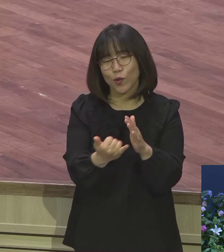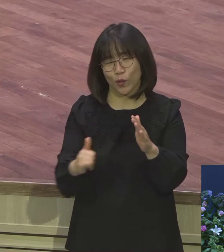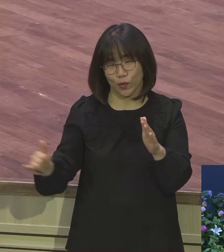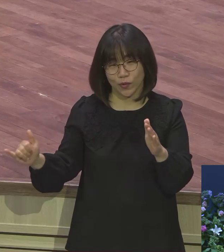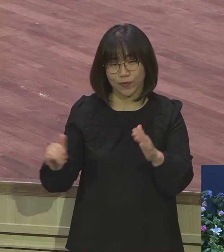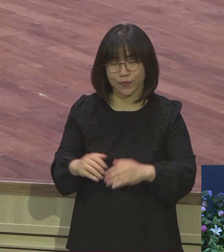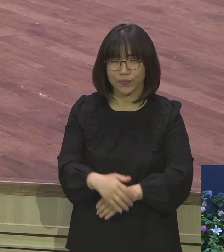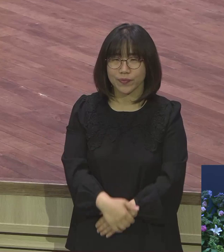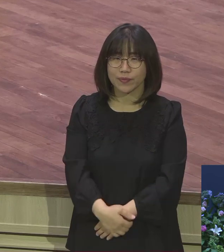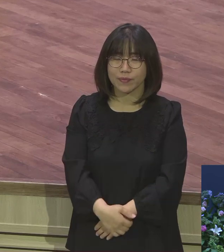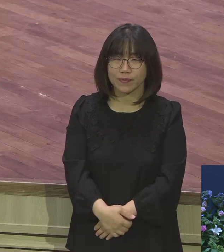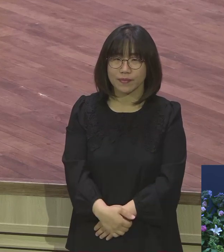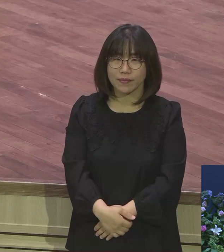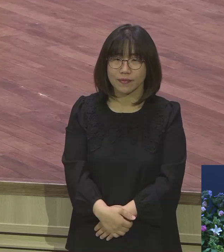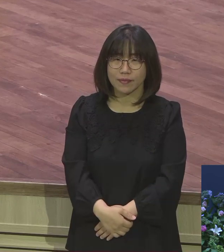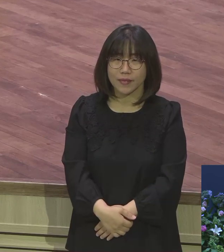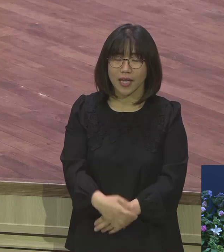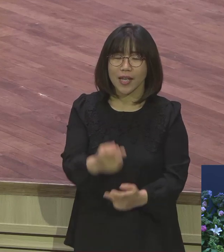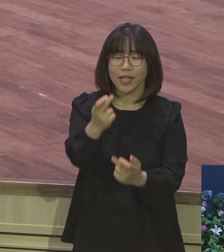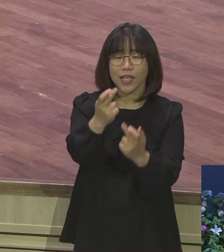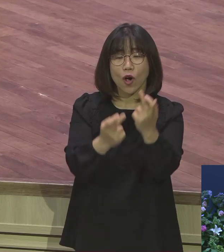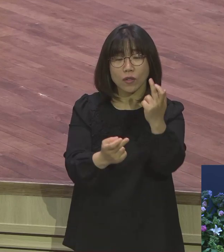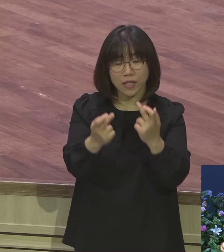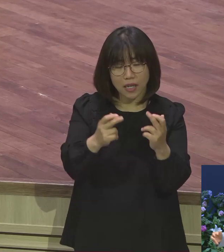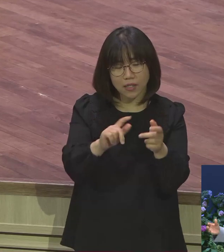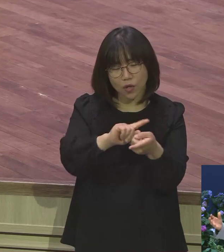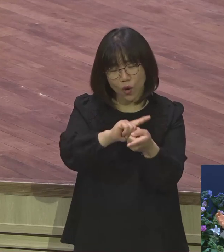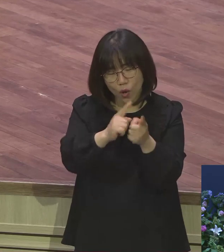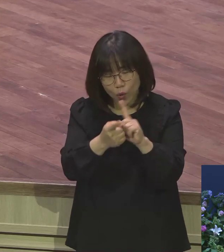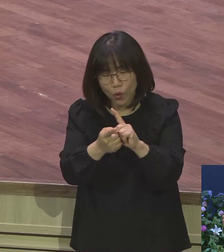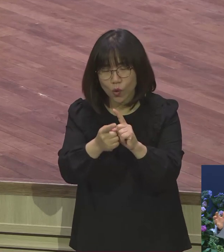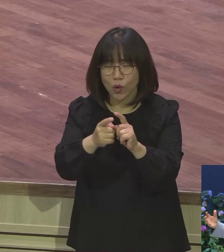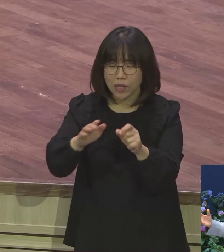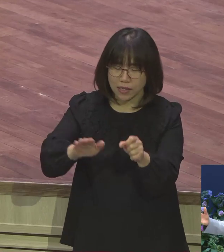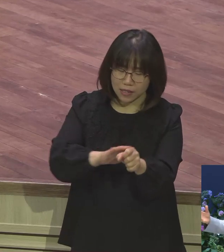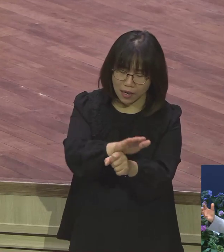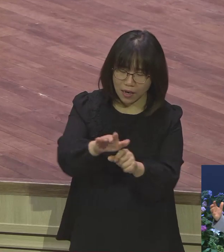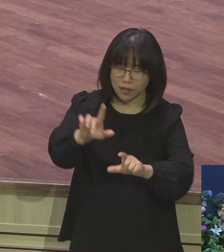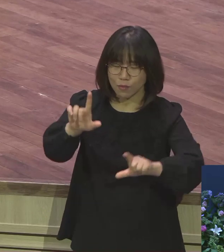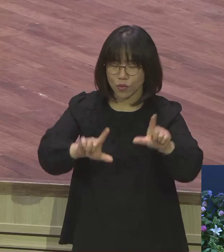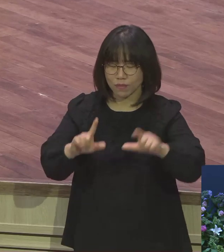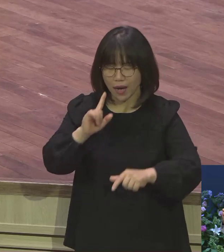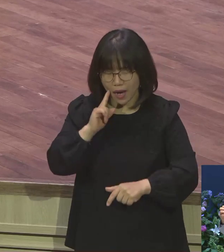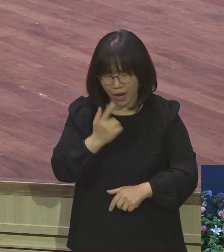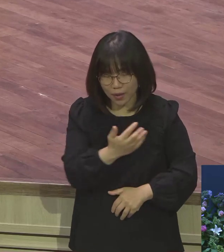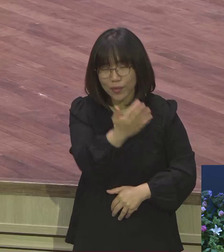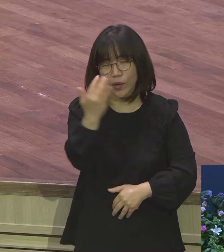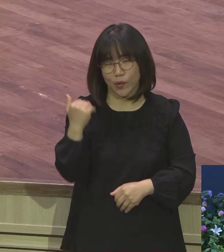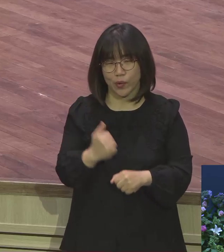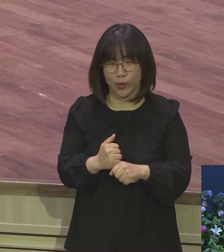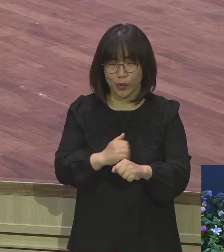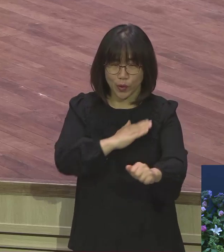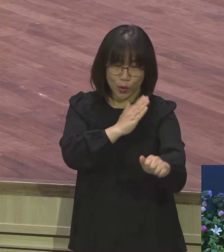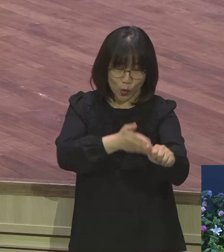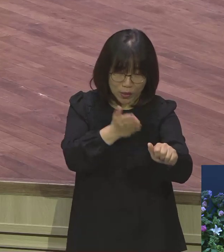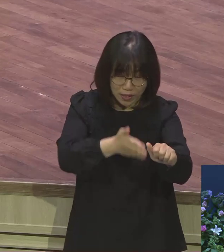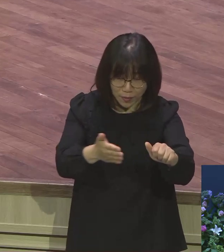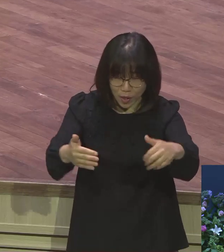그래서 형제의 사랑함이 어쩌고 아름다운지 성도의 이 안전 이 큰 사람끼리 모여서 교제하고 서로 친교한